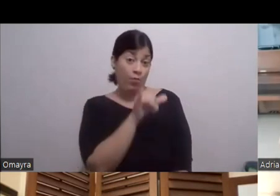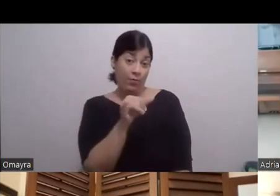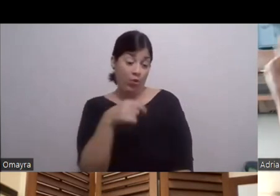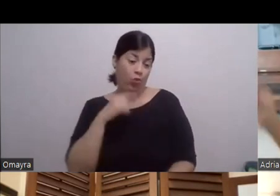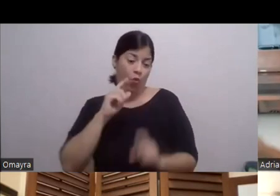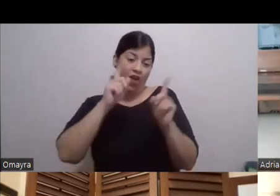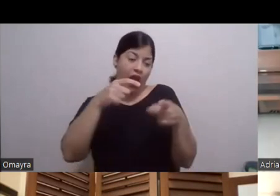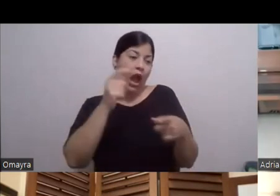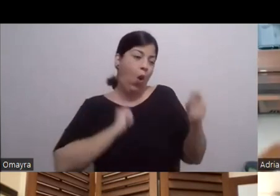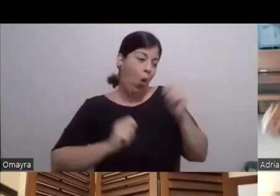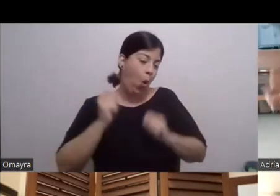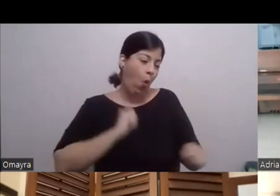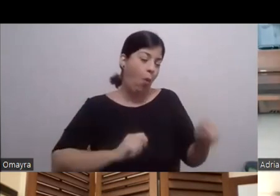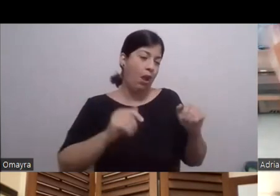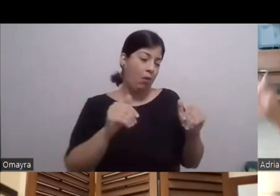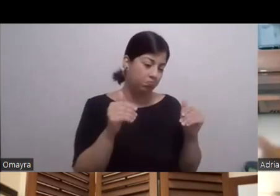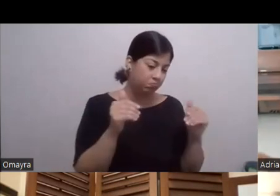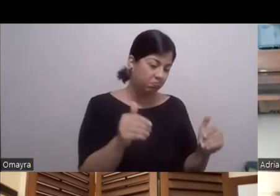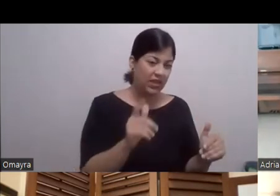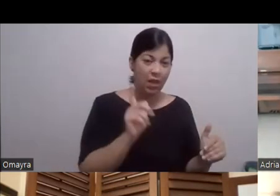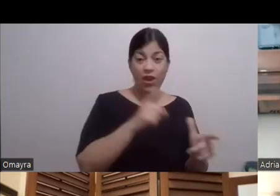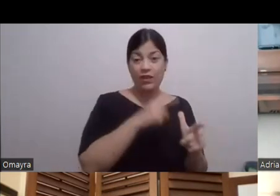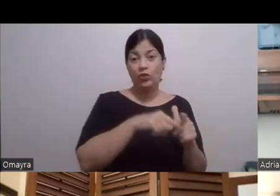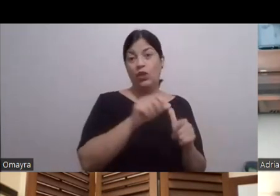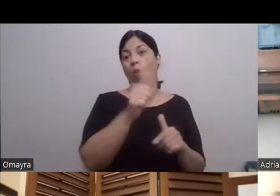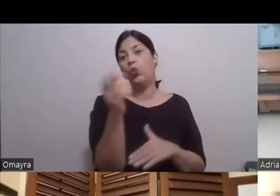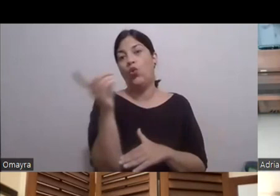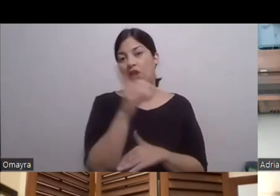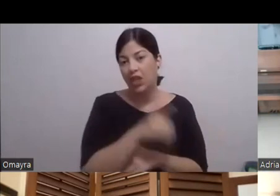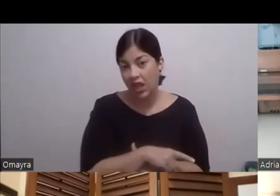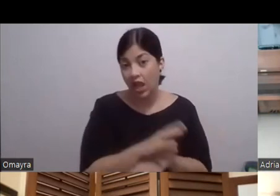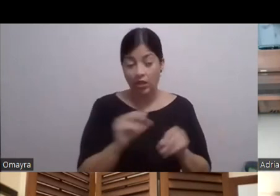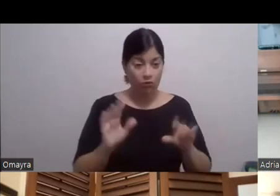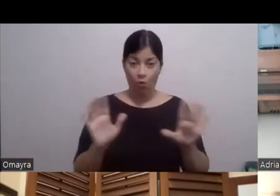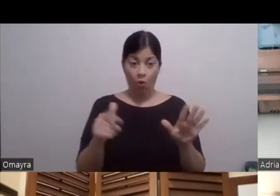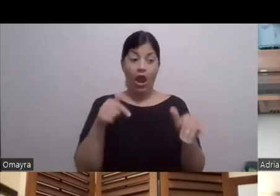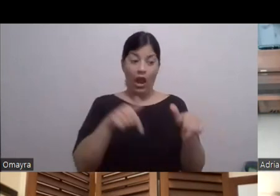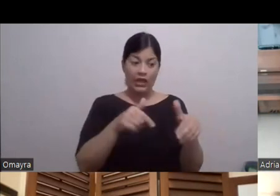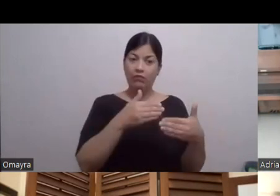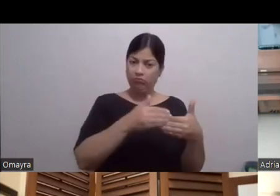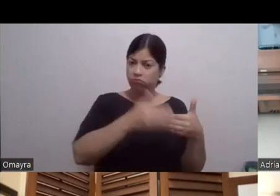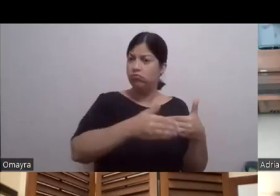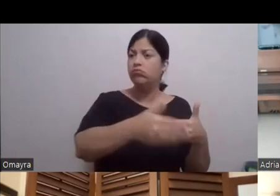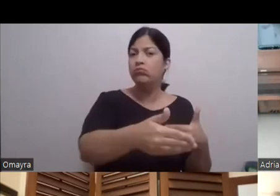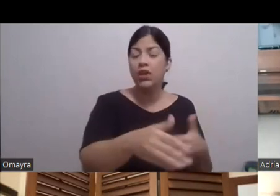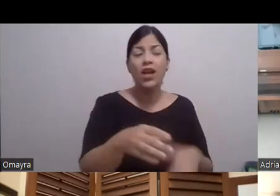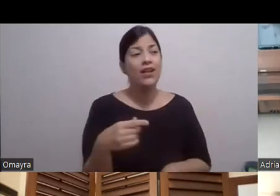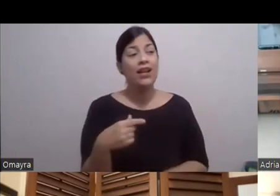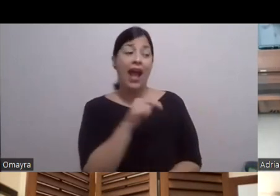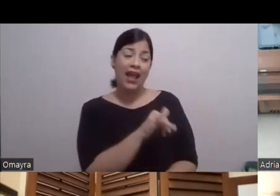vas hacer El otro día Y al otro fin de semana ¿Qué es? A él le ha gustado Y yo he sido Mira Honestamente Mucha gente me ha